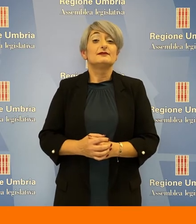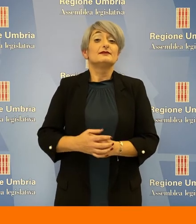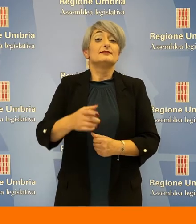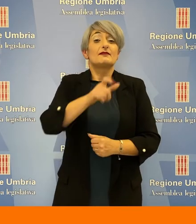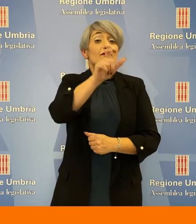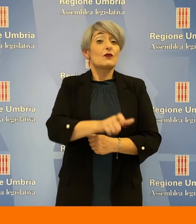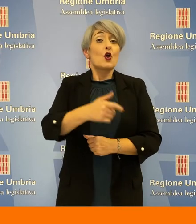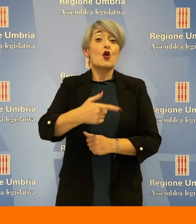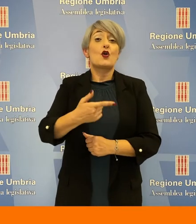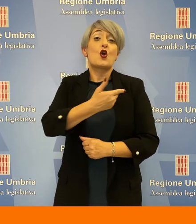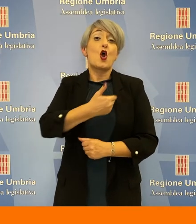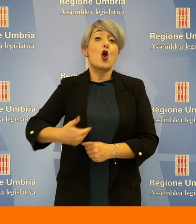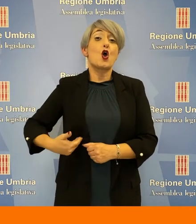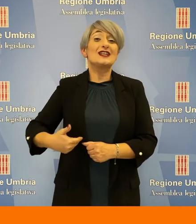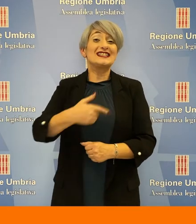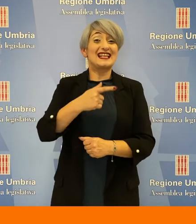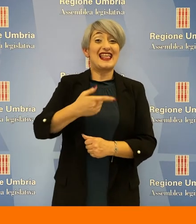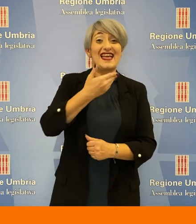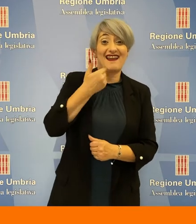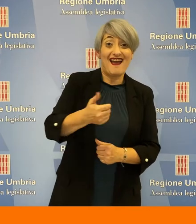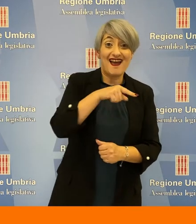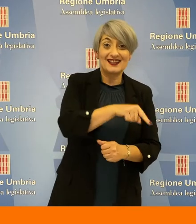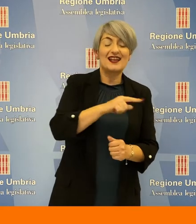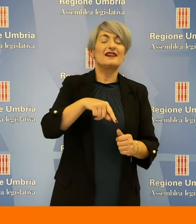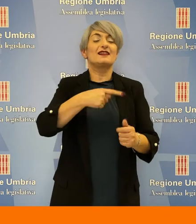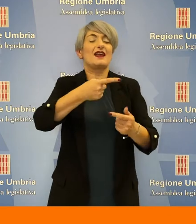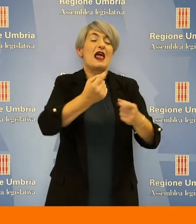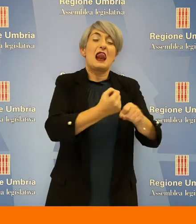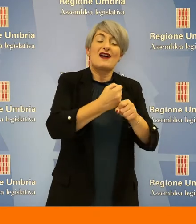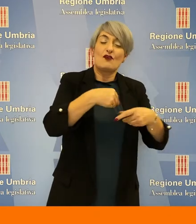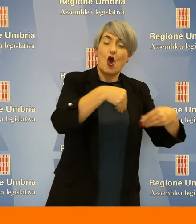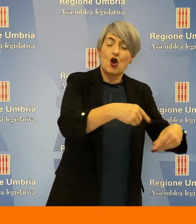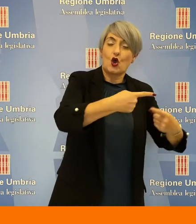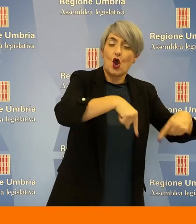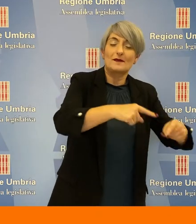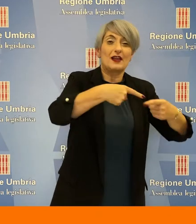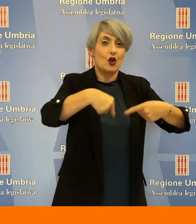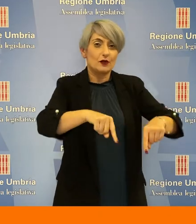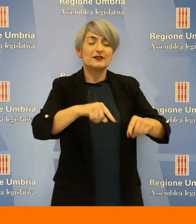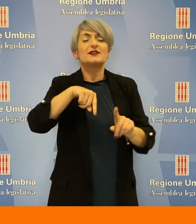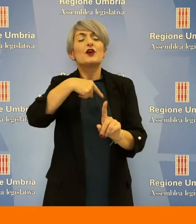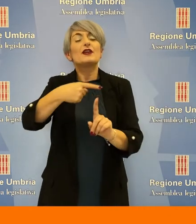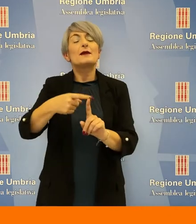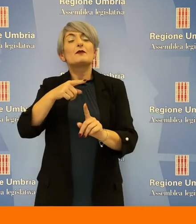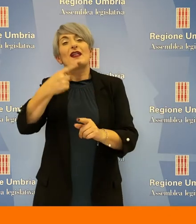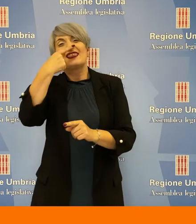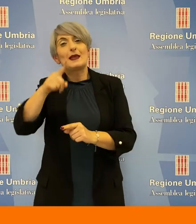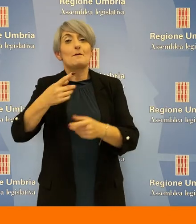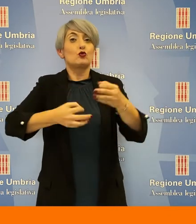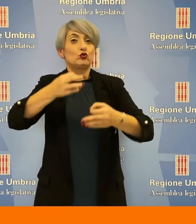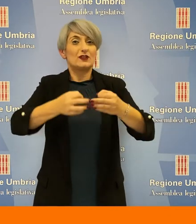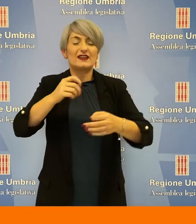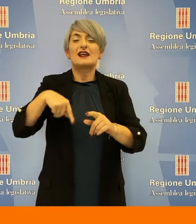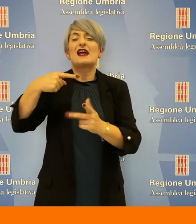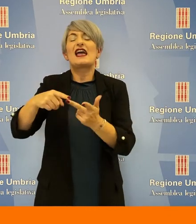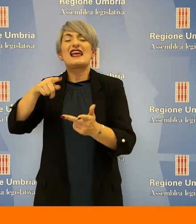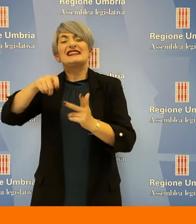Assenze dei consiglieri regionali dei lavori consigliari di commissione tipologie di giustificazioni e sanzioni